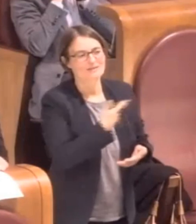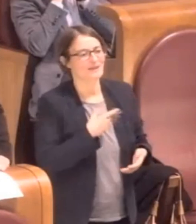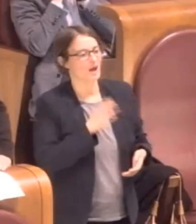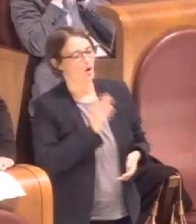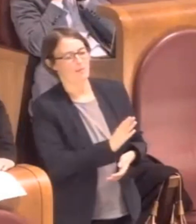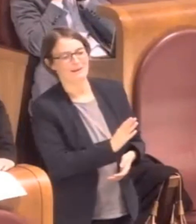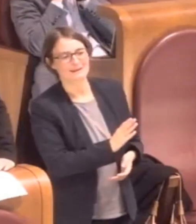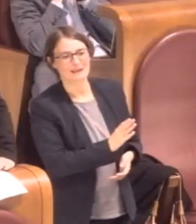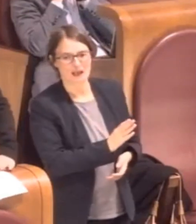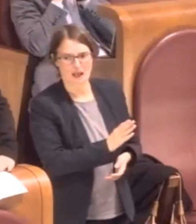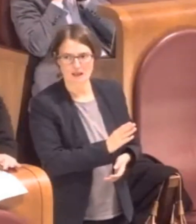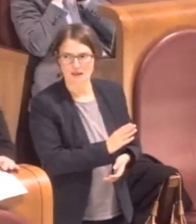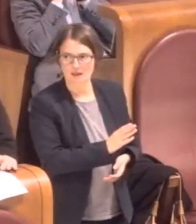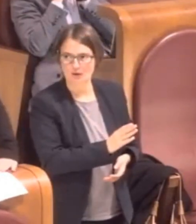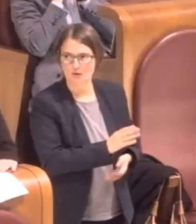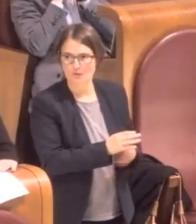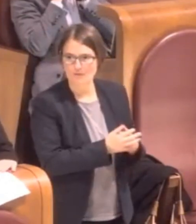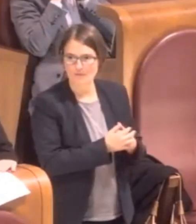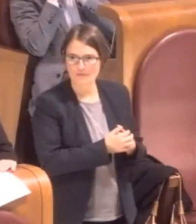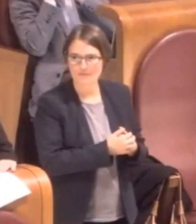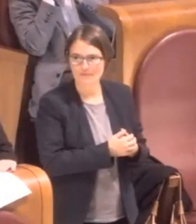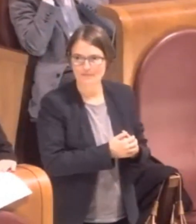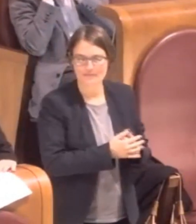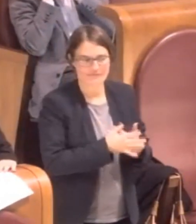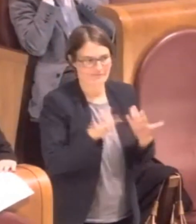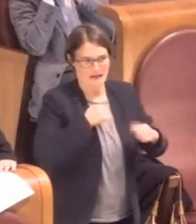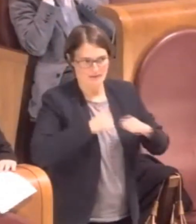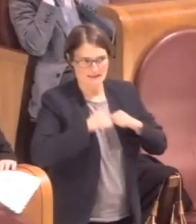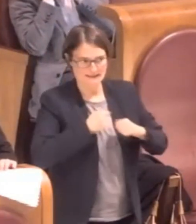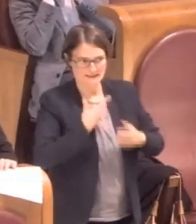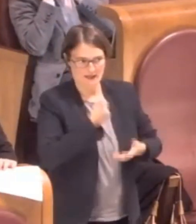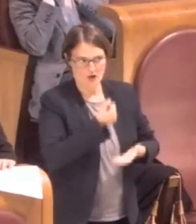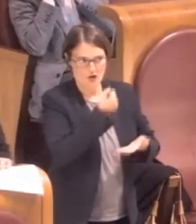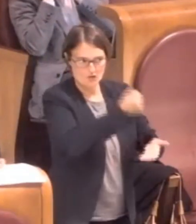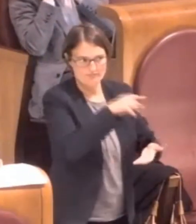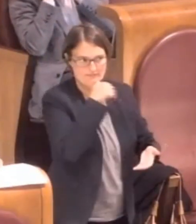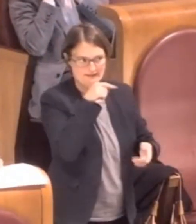'amministrazione.